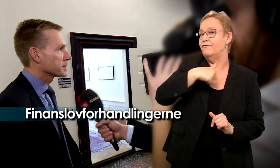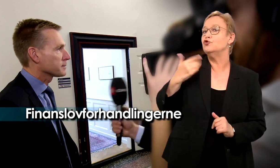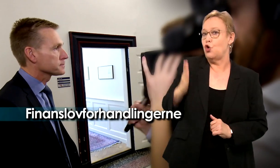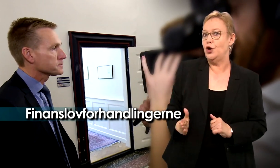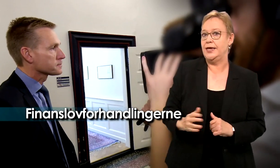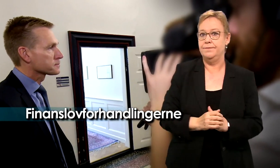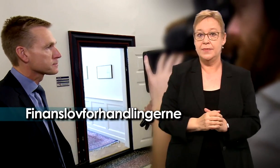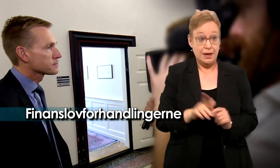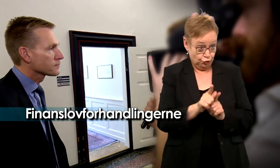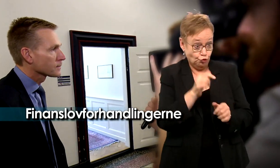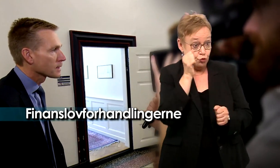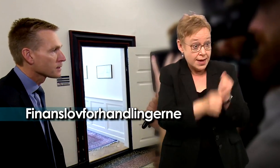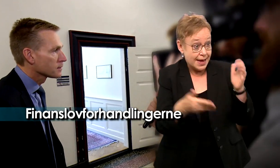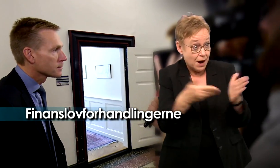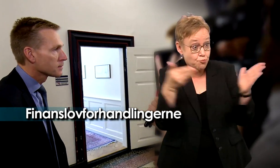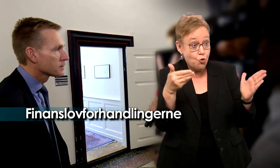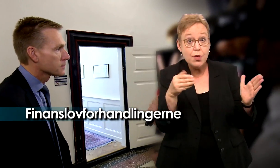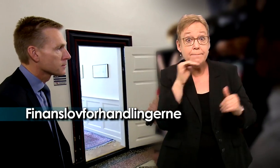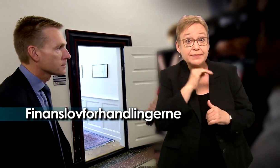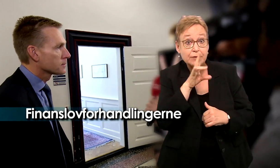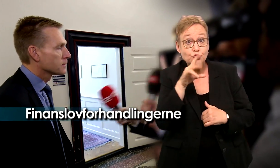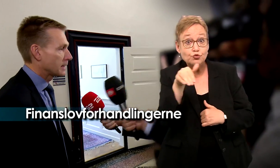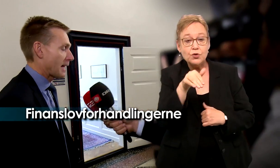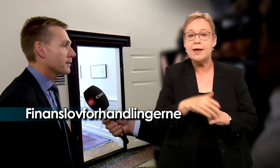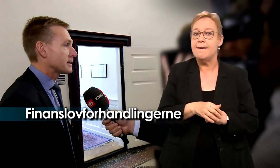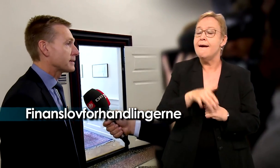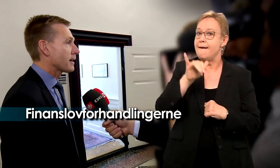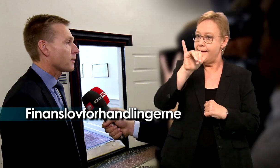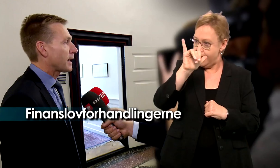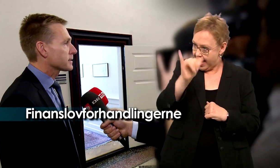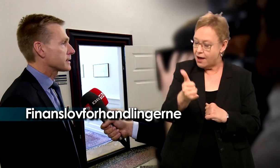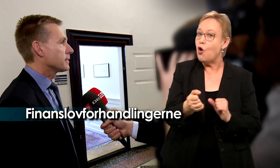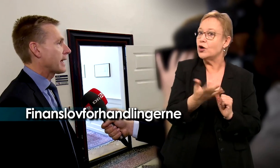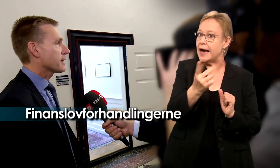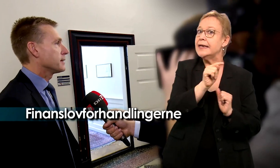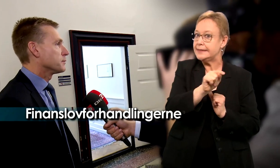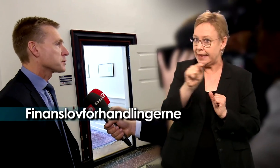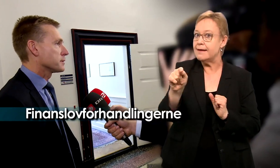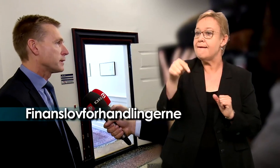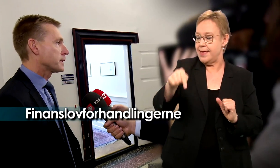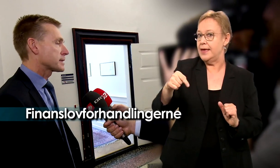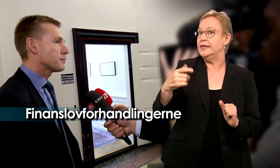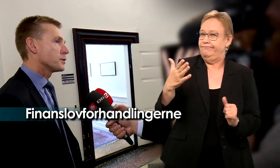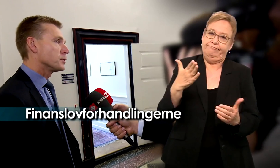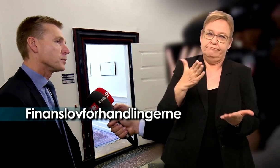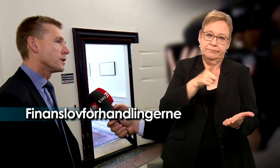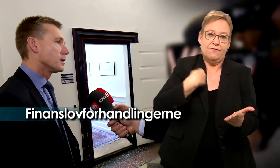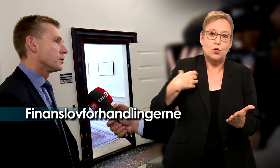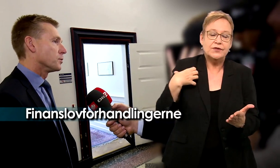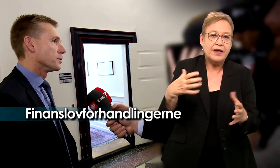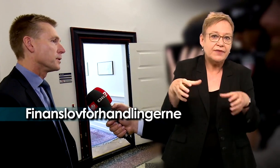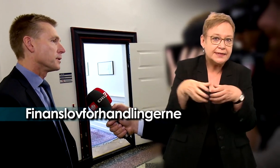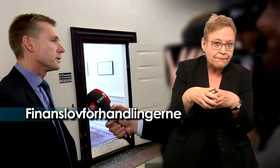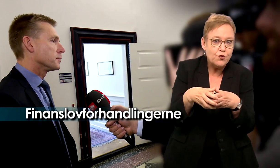en mærkelig prioritering. Så I kommer til at kæmpe imod den besparelse på 7 millioner? Ja, andre steder er der i vores velfærdssamfund nogle